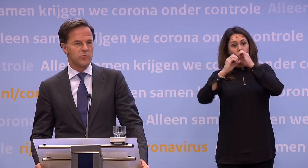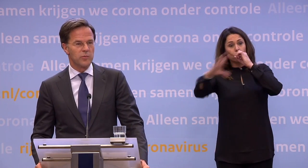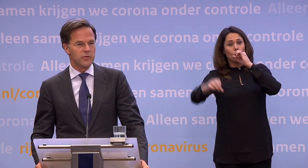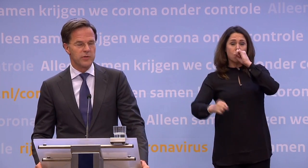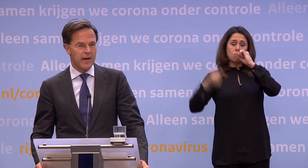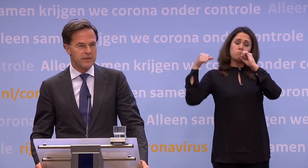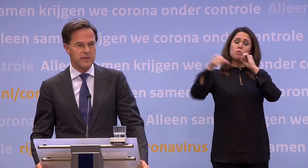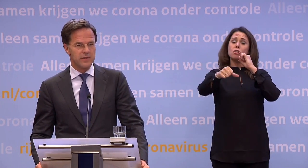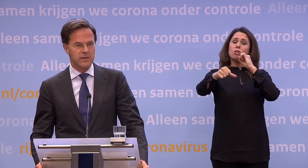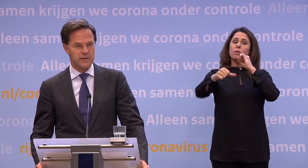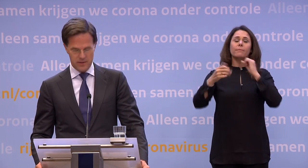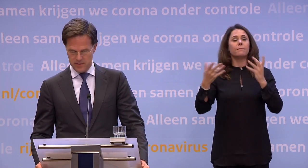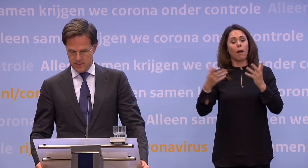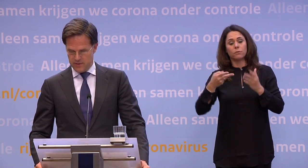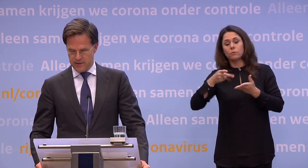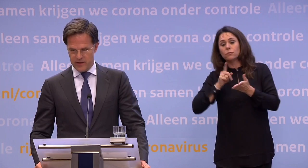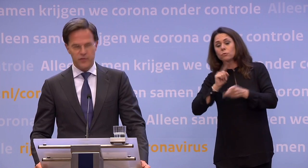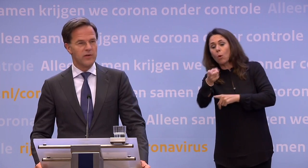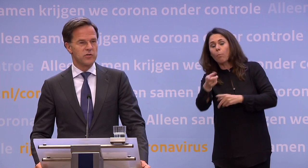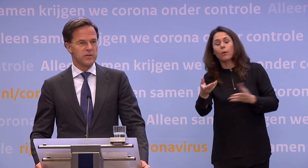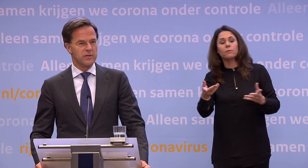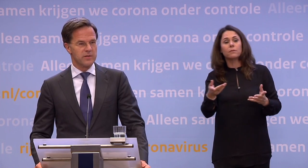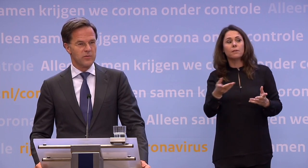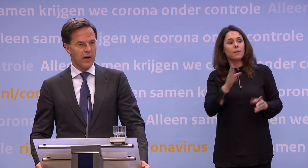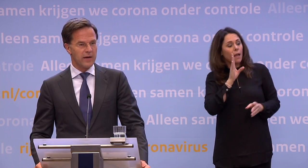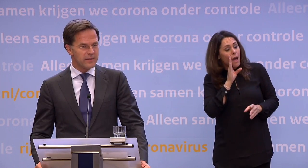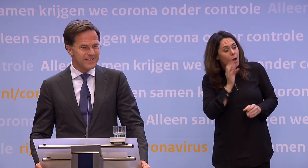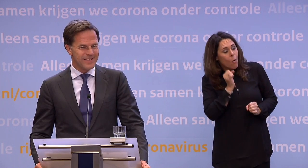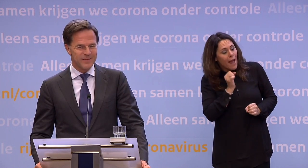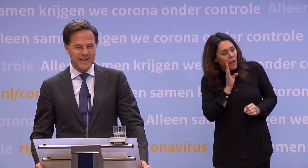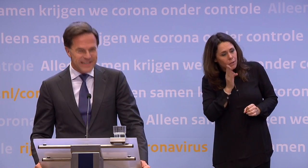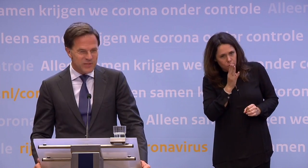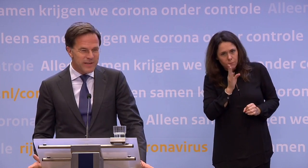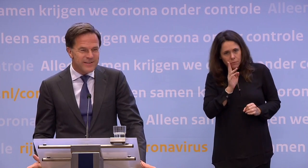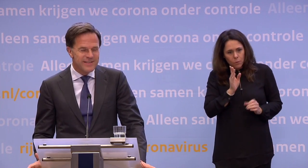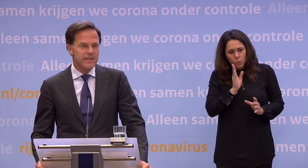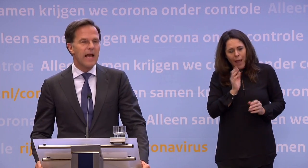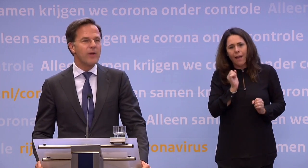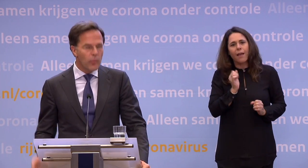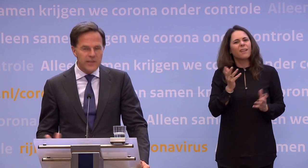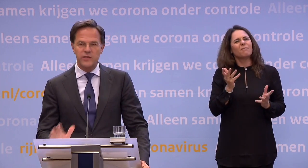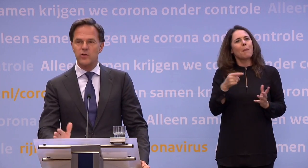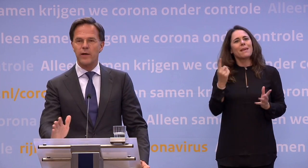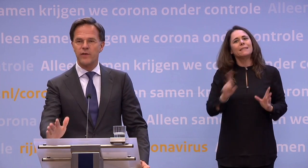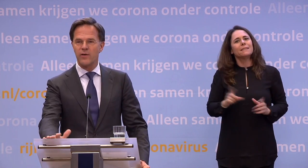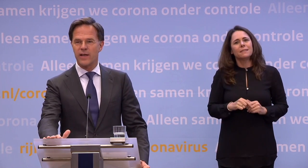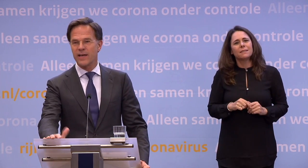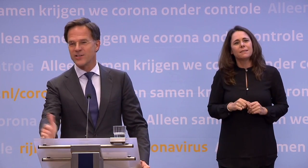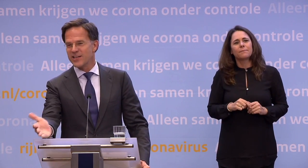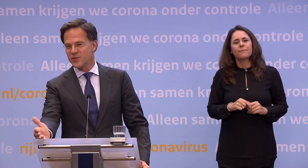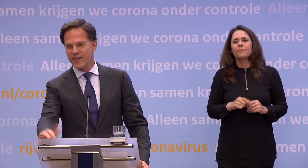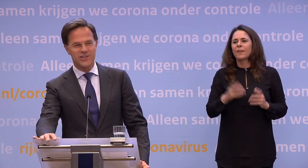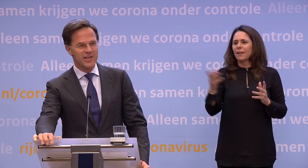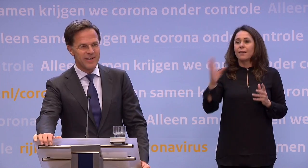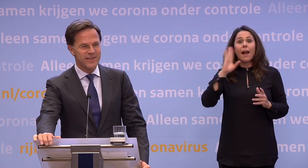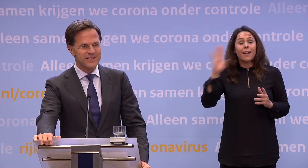indrukken... ...als er een doelpunt wordt gemaakt en fluister hoera, maar niks meer. En waarom is het? Wil ik ook even uitleggen.